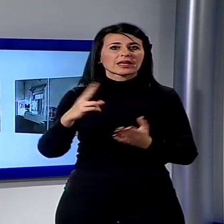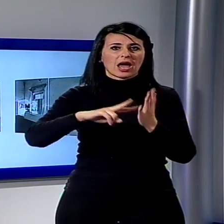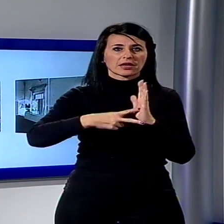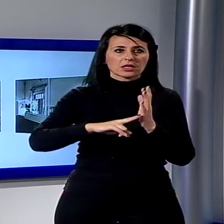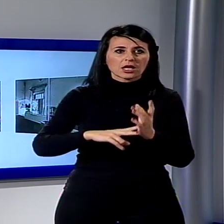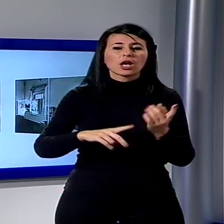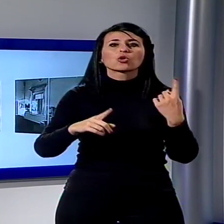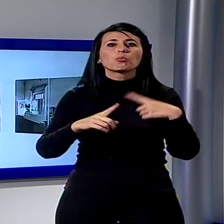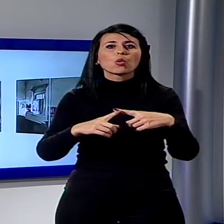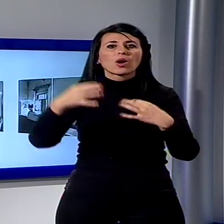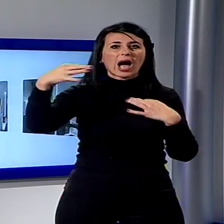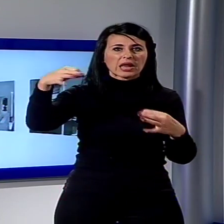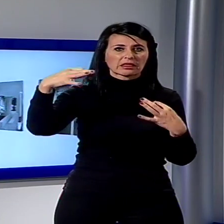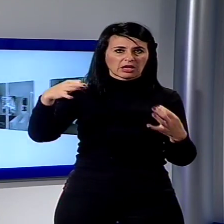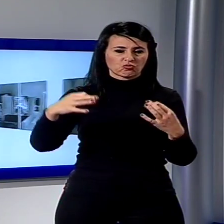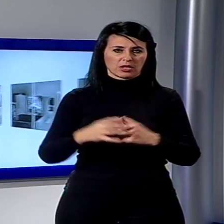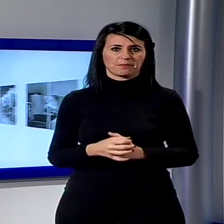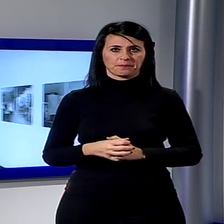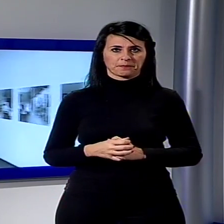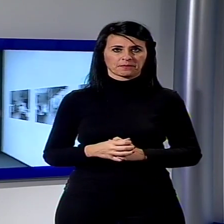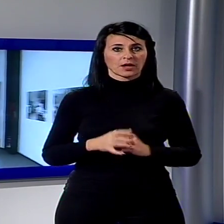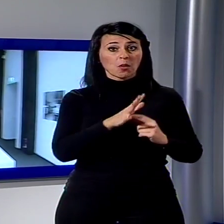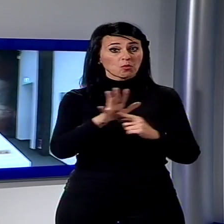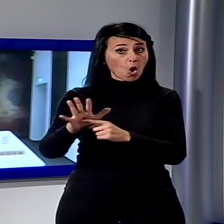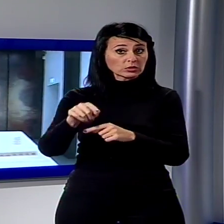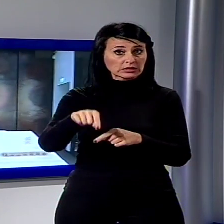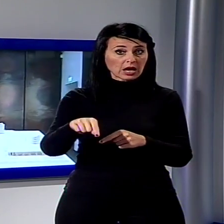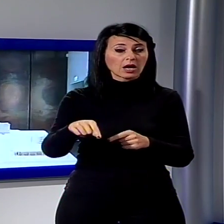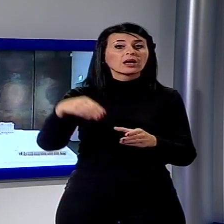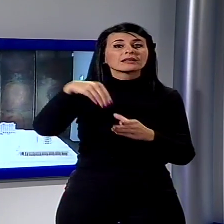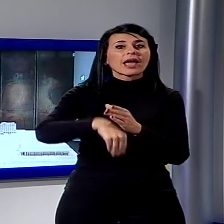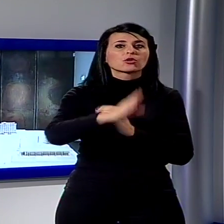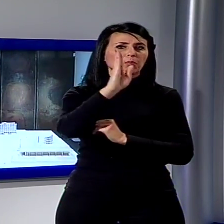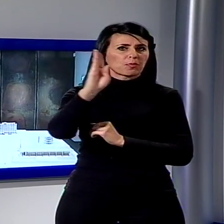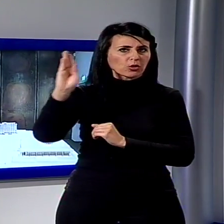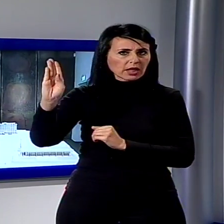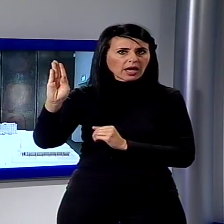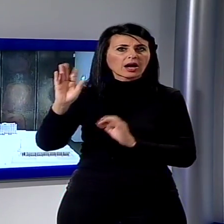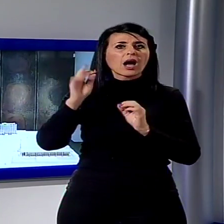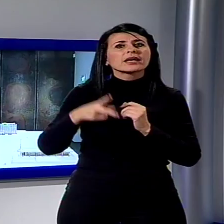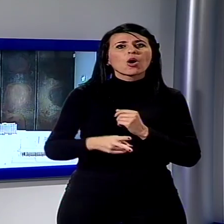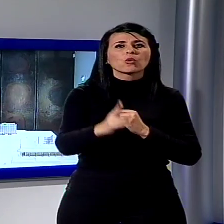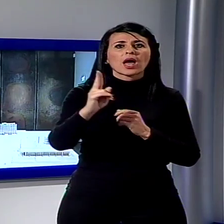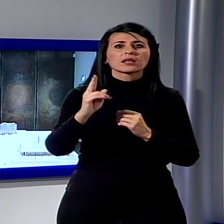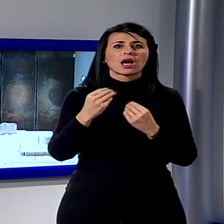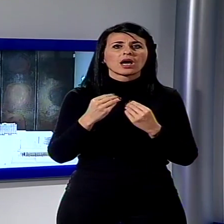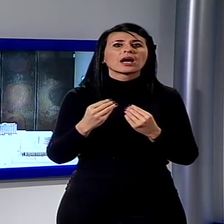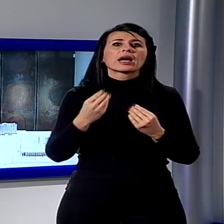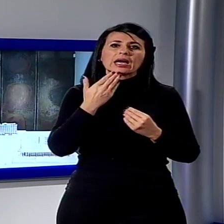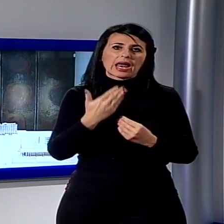e ai disegni dei progetti. La mostra, ospitata negli ambienti della biblioteca, è stata inaugurata con una giornata di studi articolata